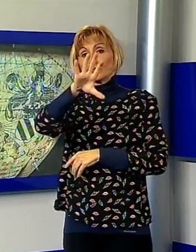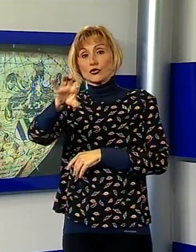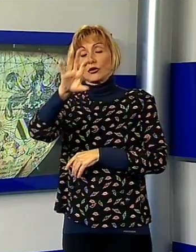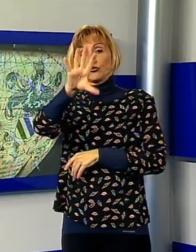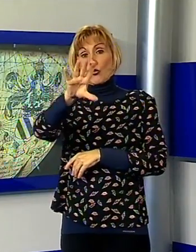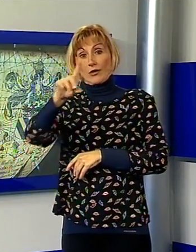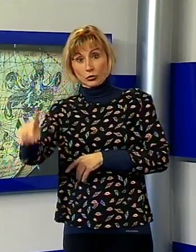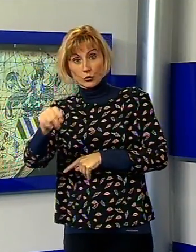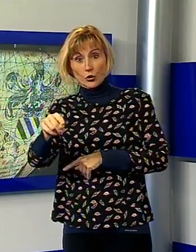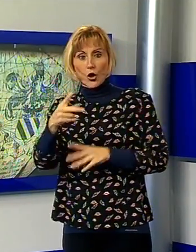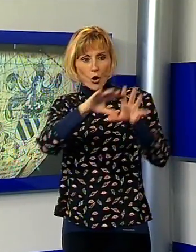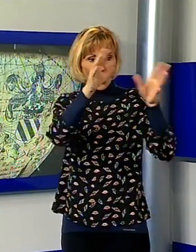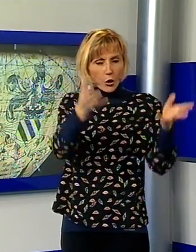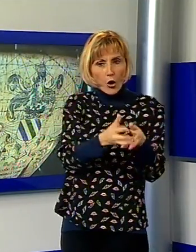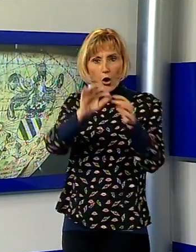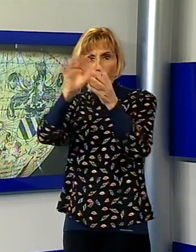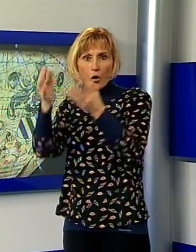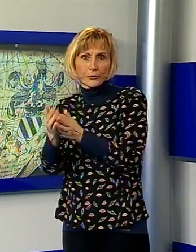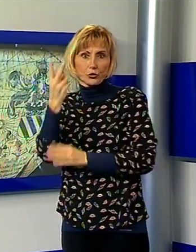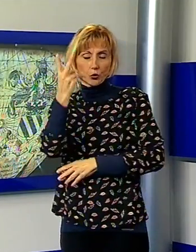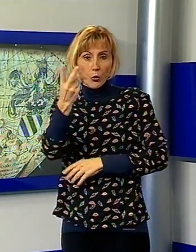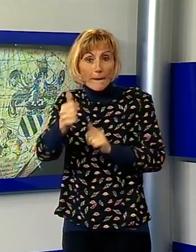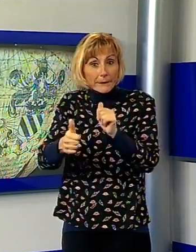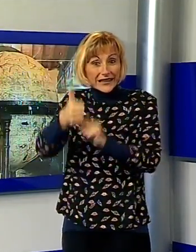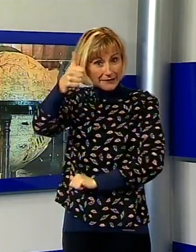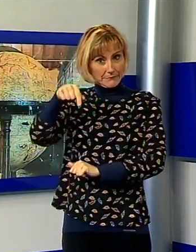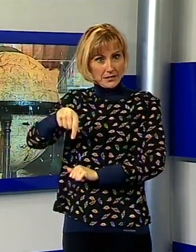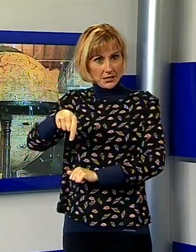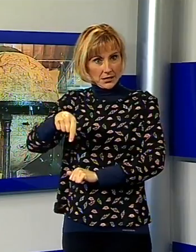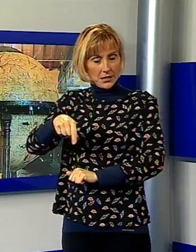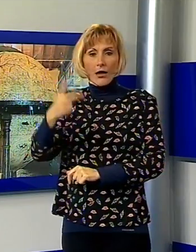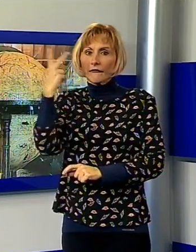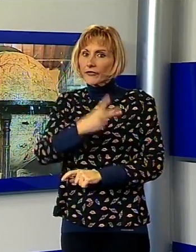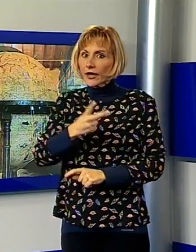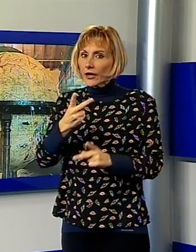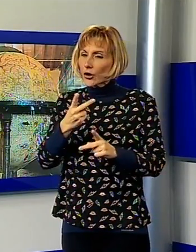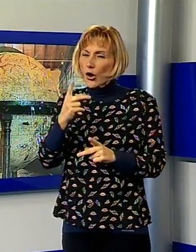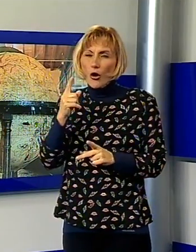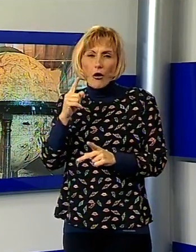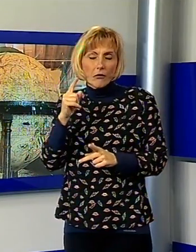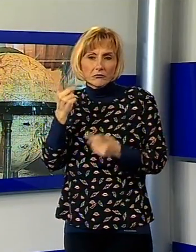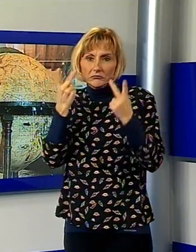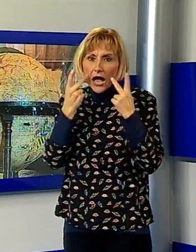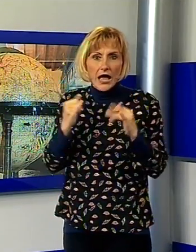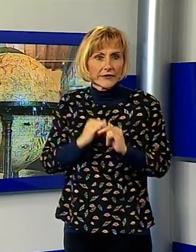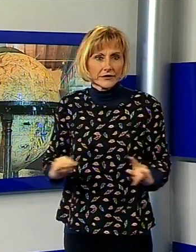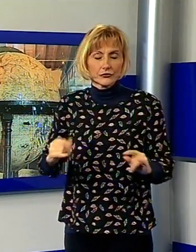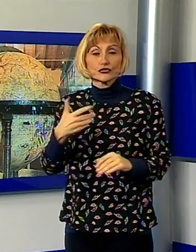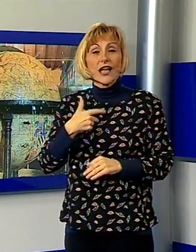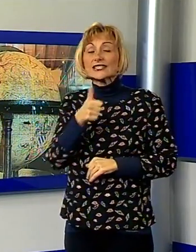primi globi terrestri realizzati e sono una rarità, perché ne esistono soltanto 22 copie